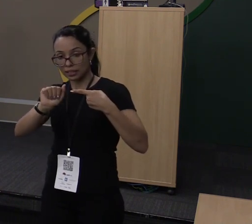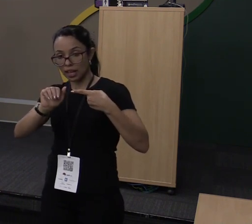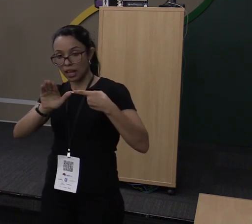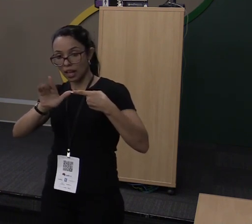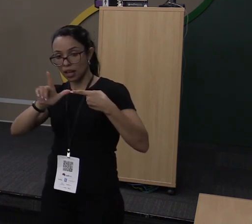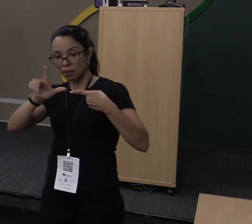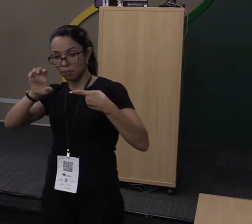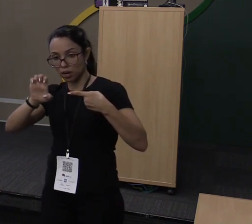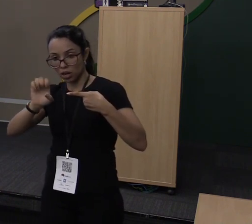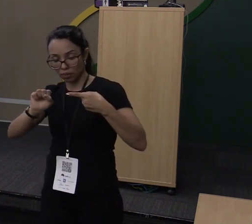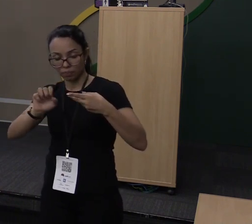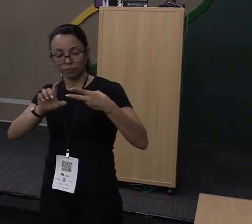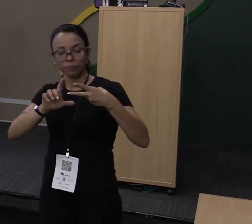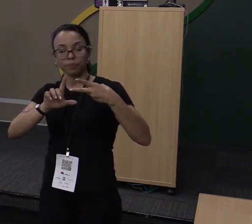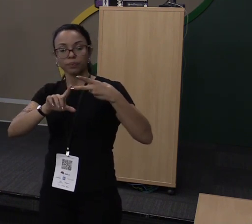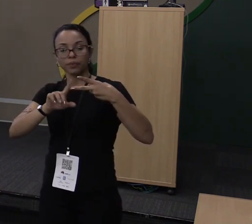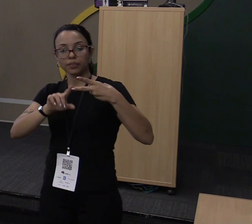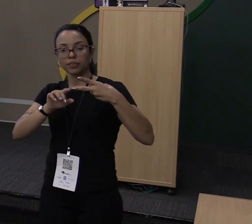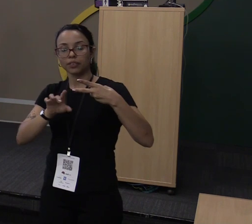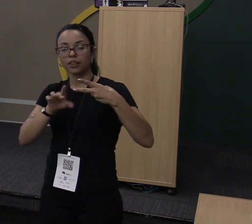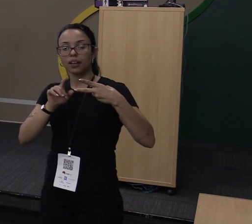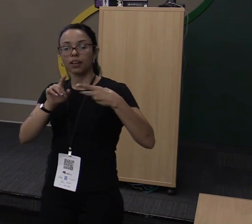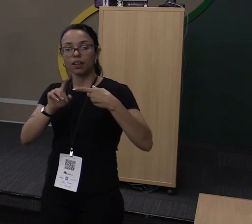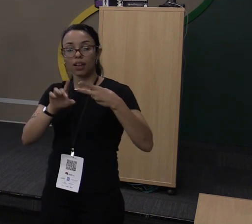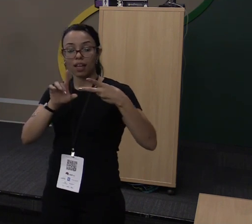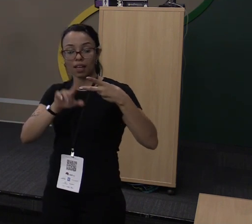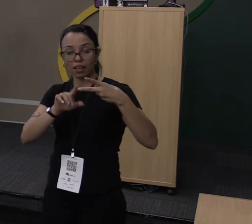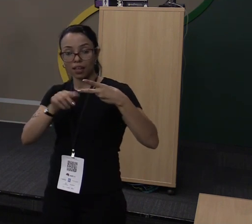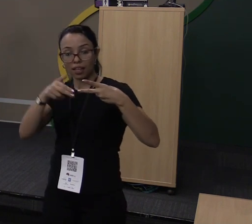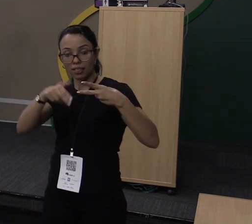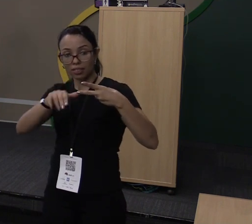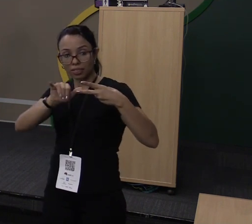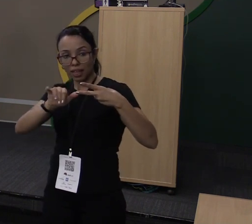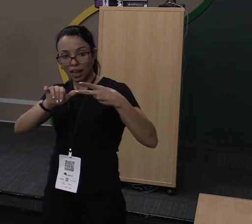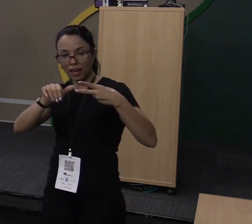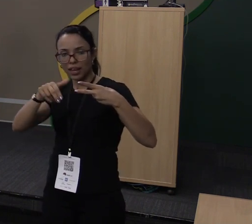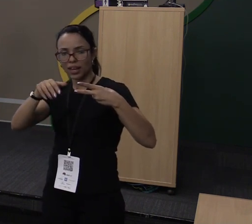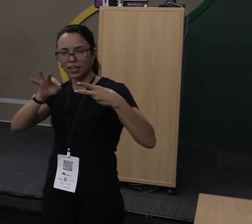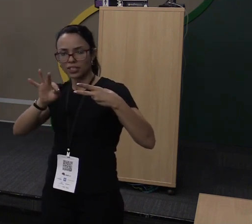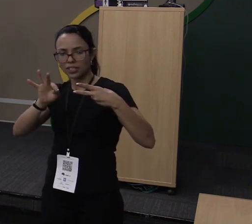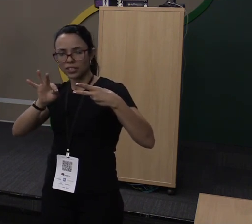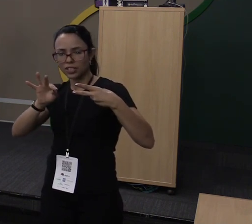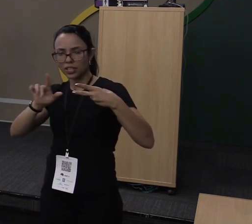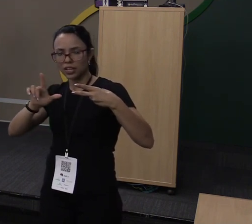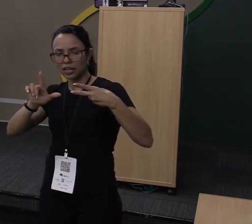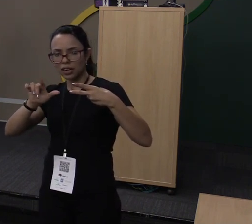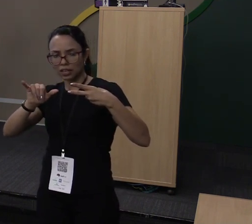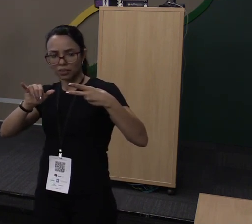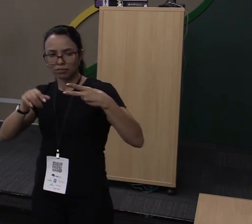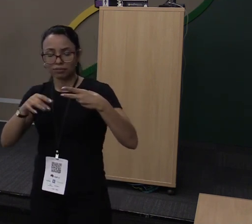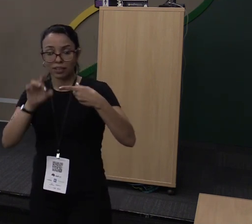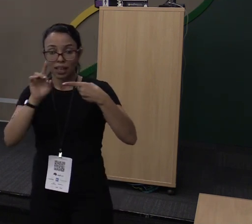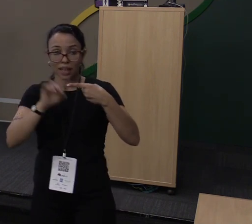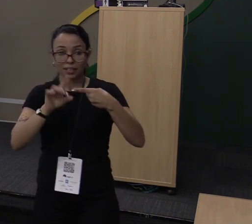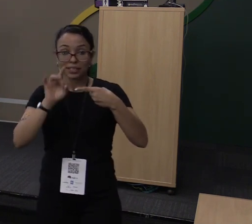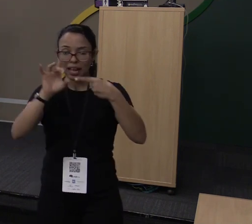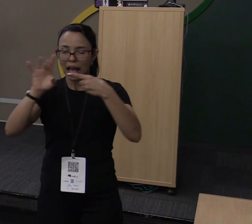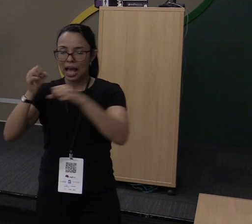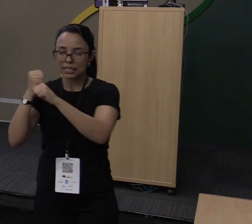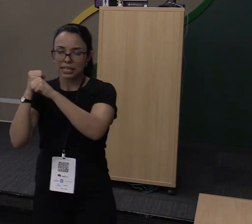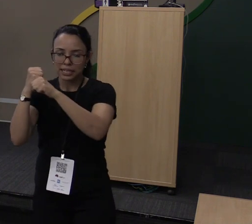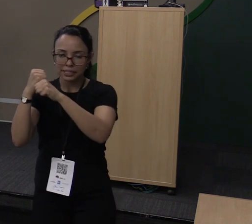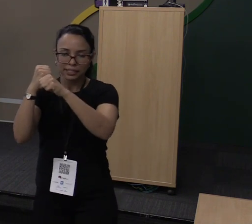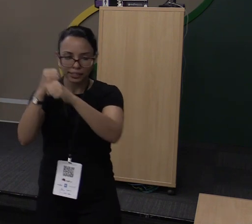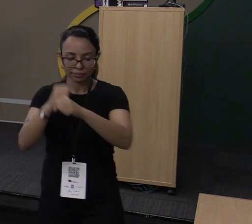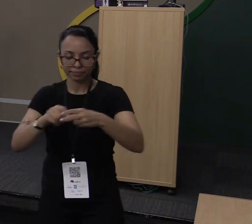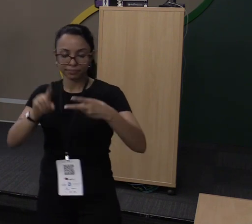Então, você tem um Stable a cada ano. O Nightly, ele é rolling release a cada seis semanas. Então, a cada seis semanas tem um Nightly